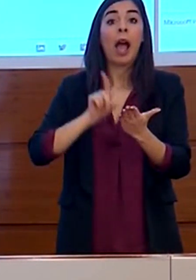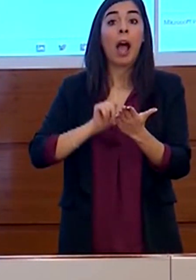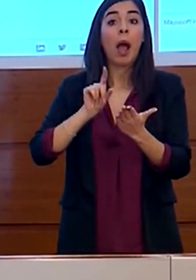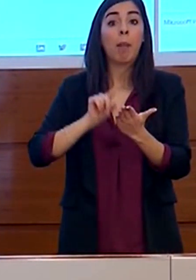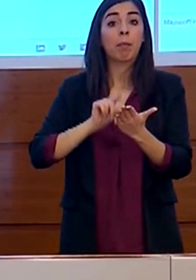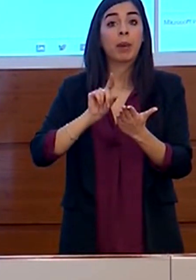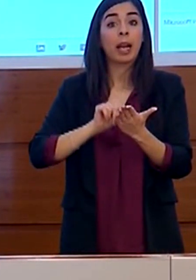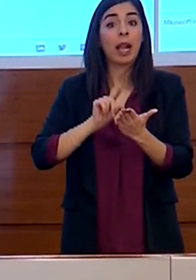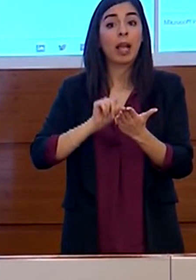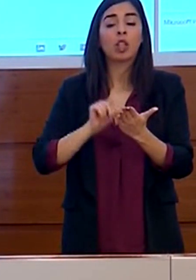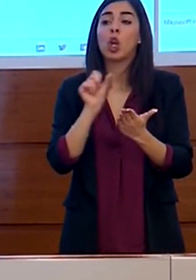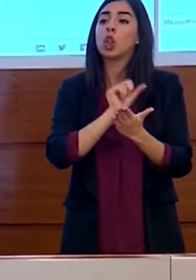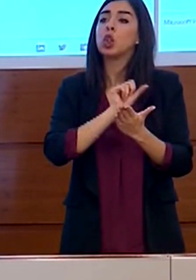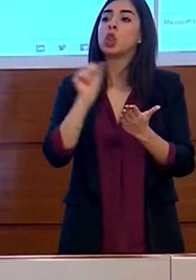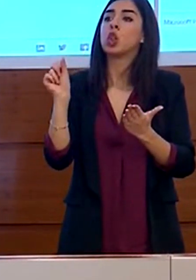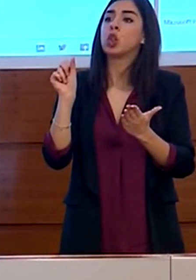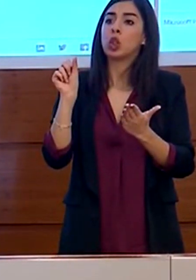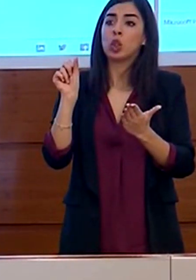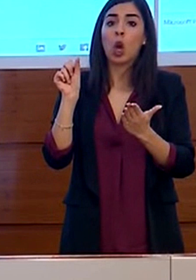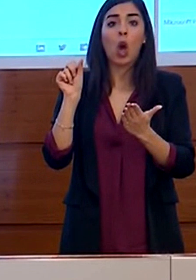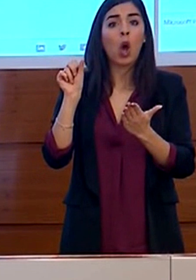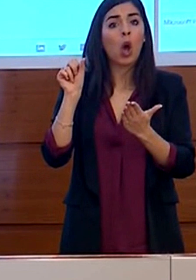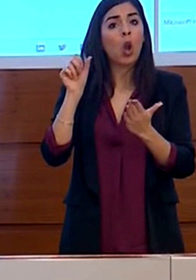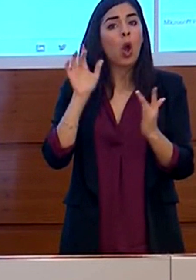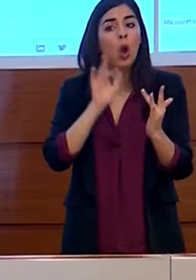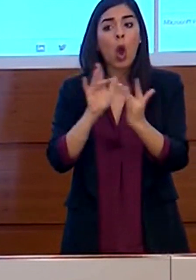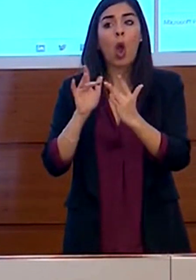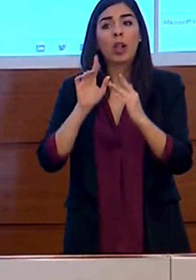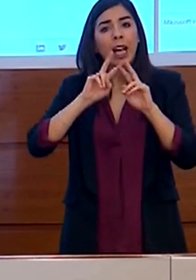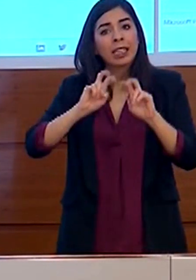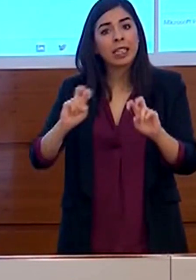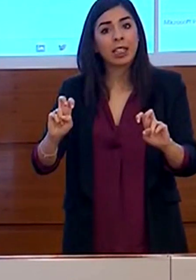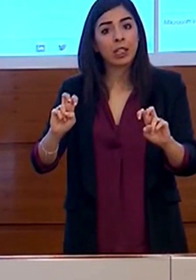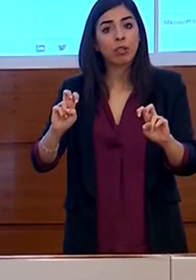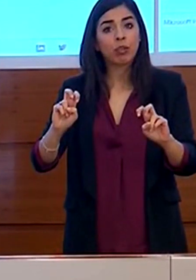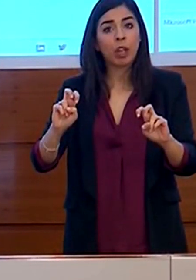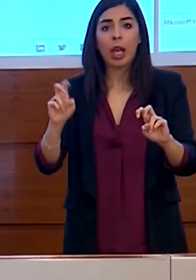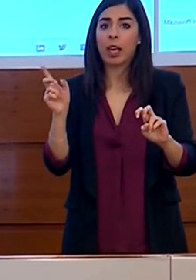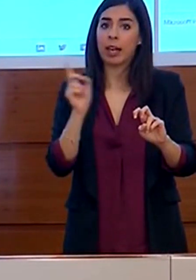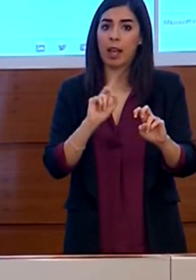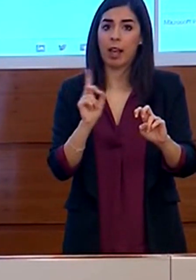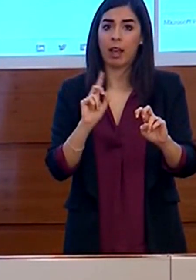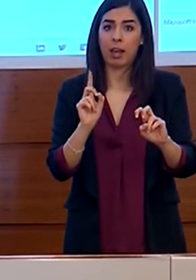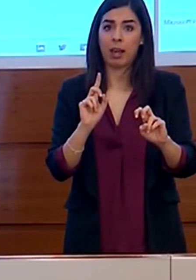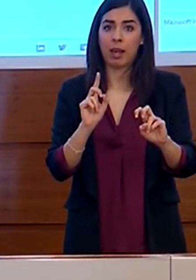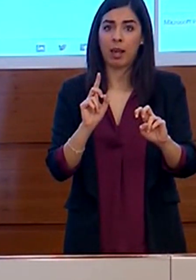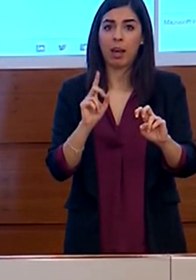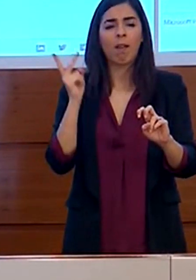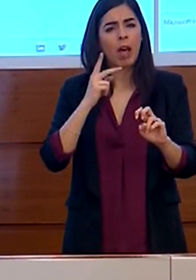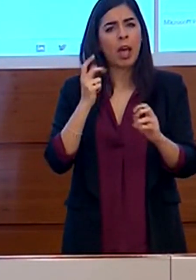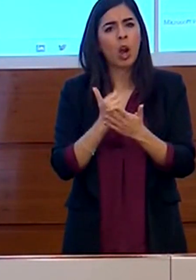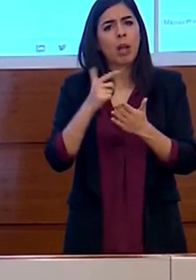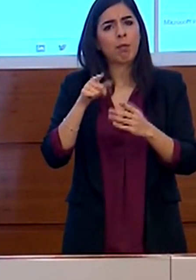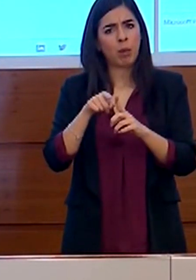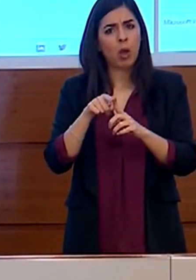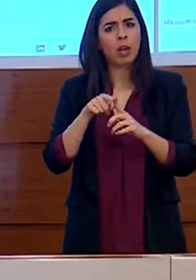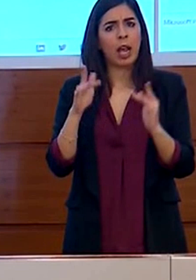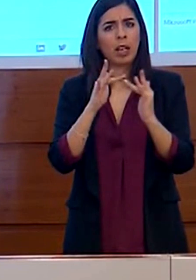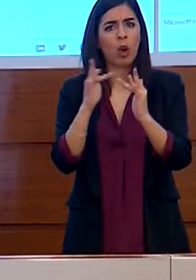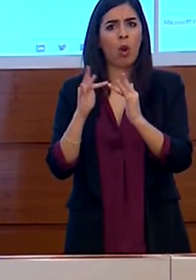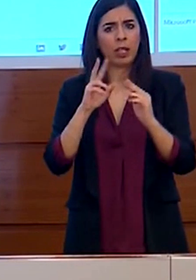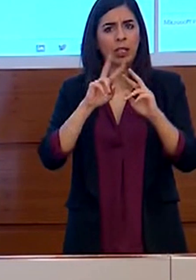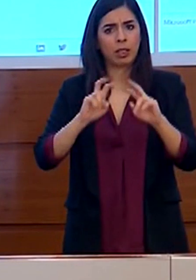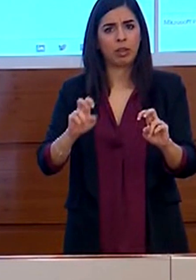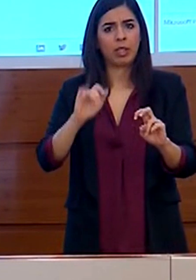svolgere il pur importante compito del contact tracing, non solo il contact tracing,